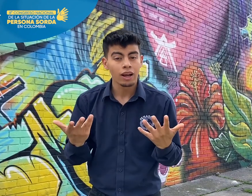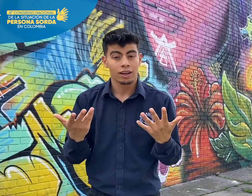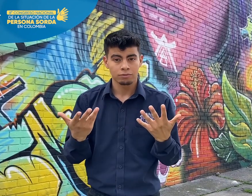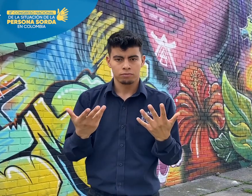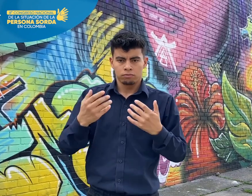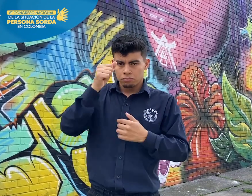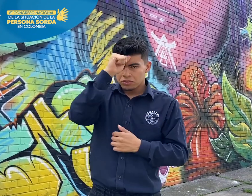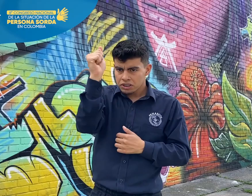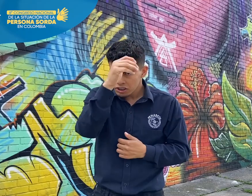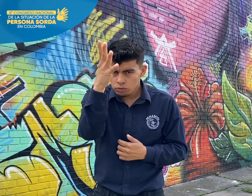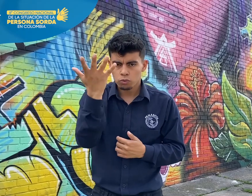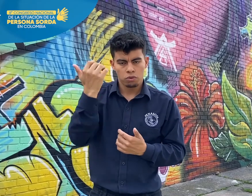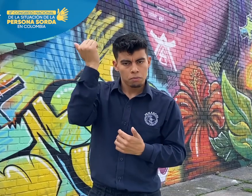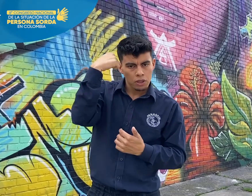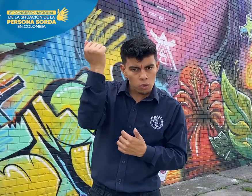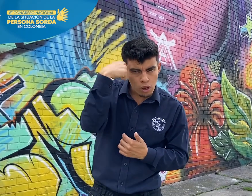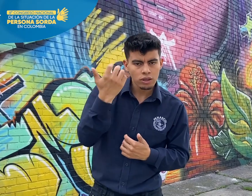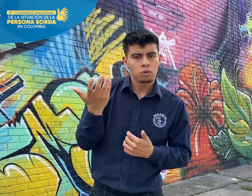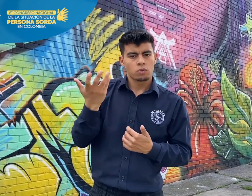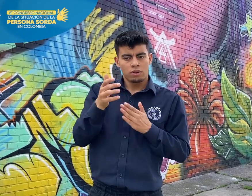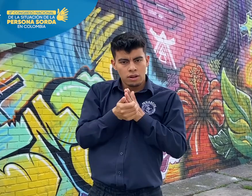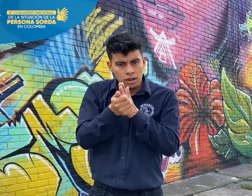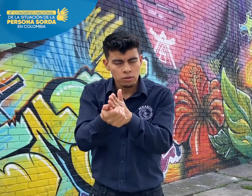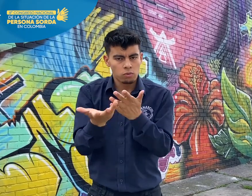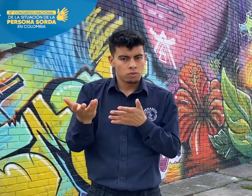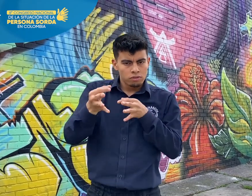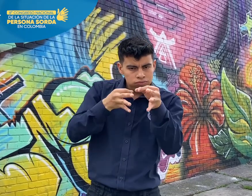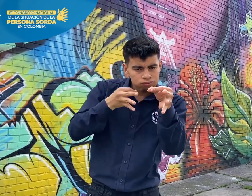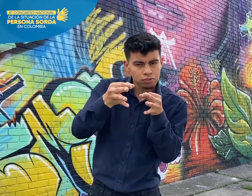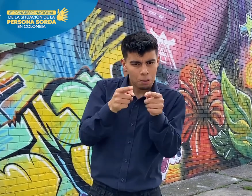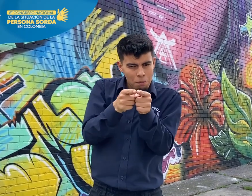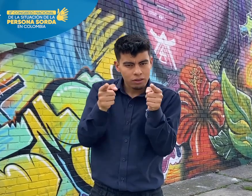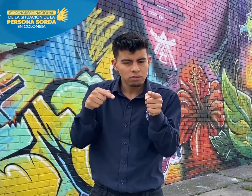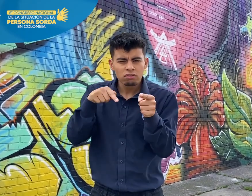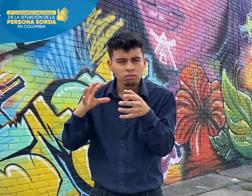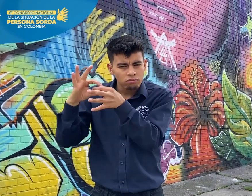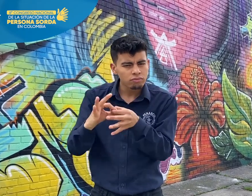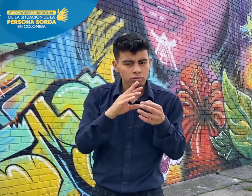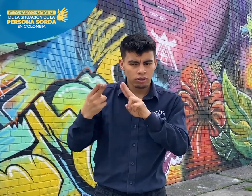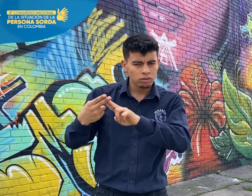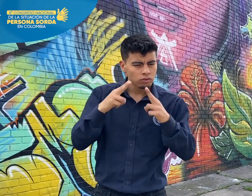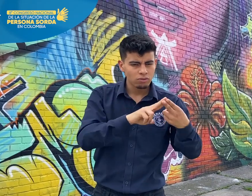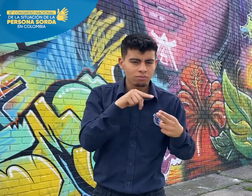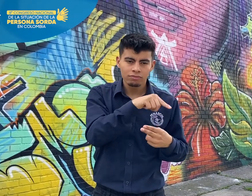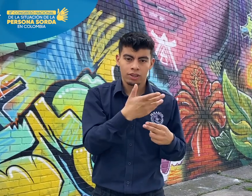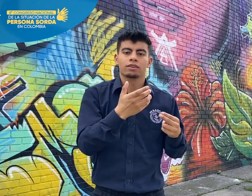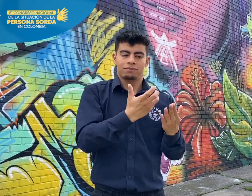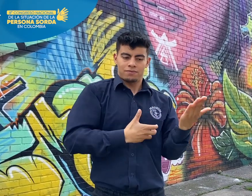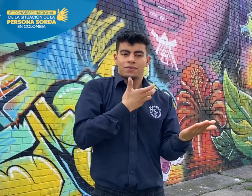Por último, FENASCOL seguirá trabajando en otras publicaciones, realizando materiales didácticos, pedagógicos, con